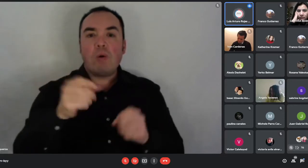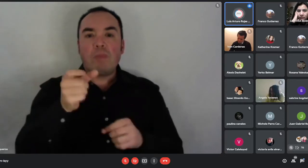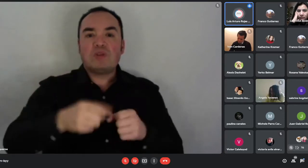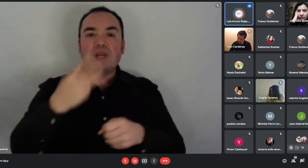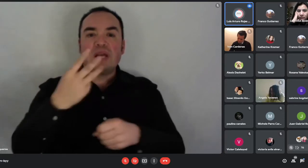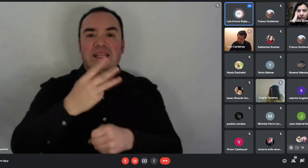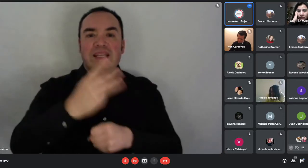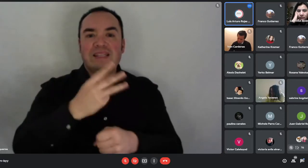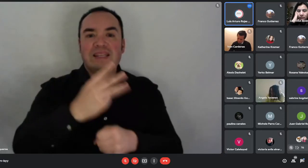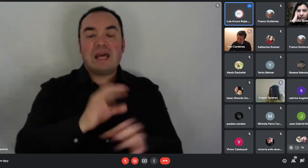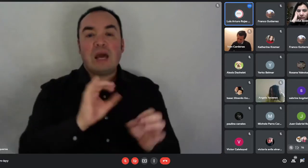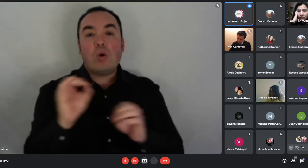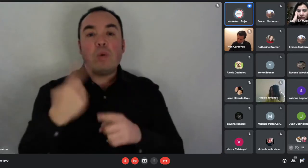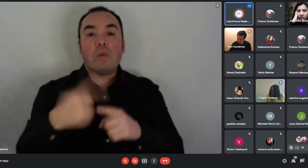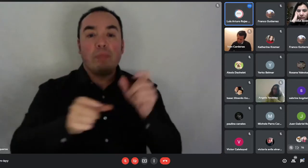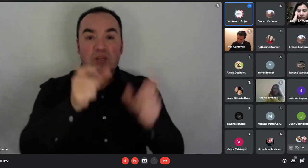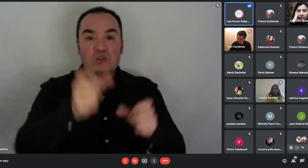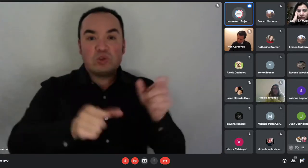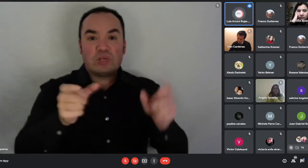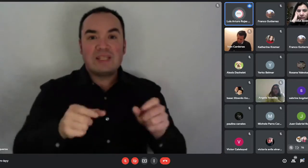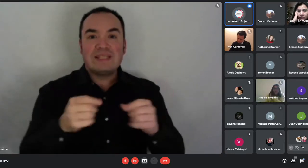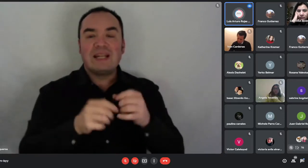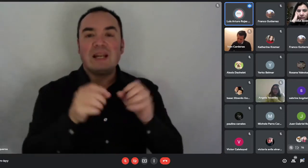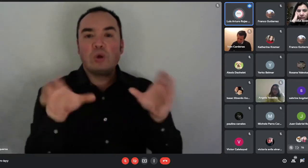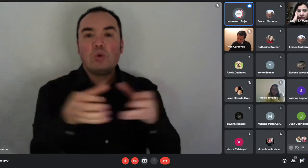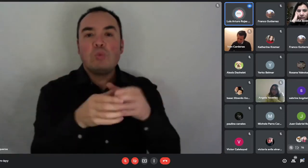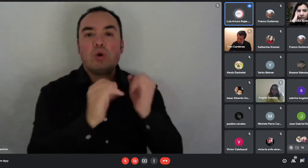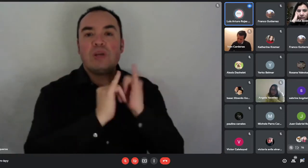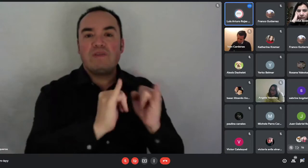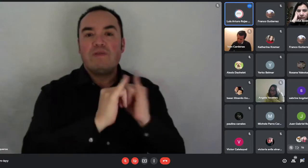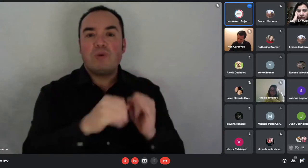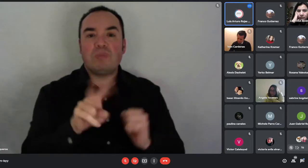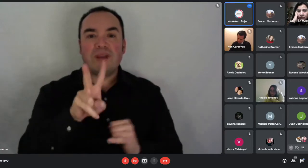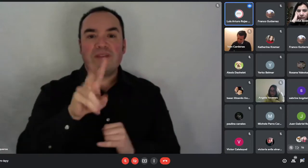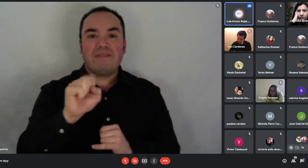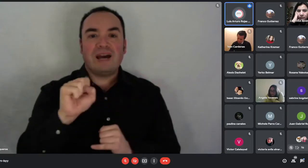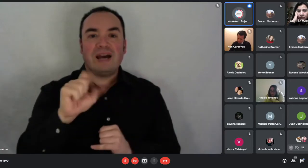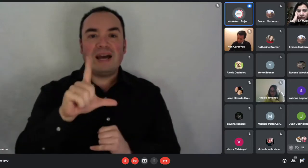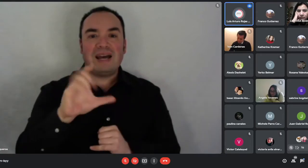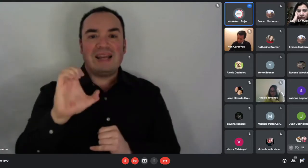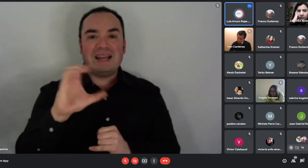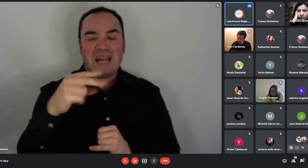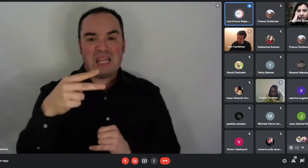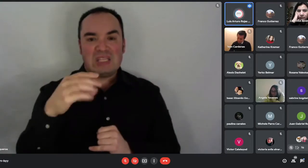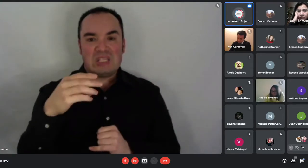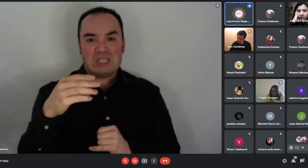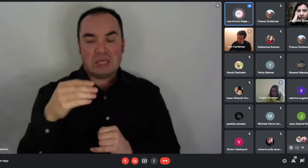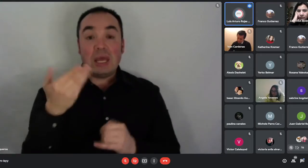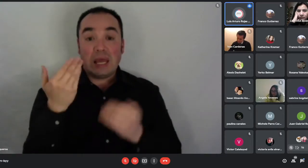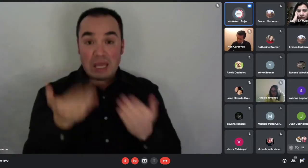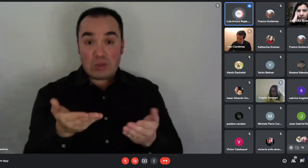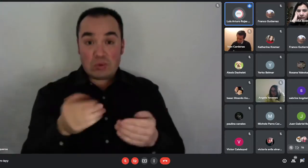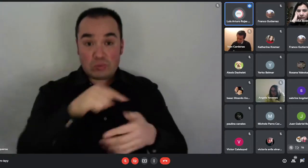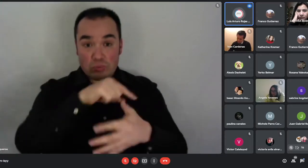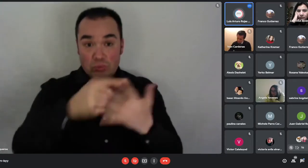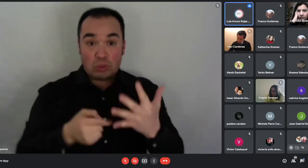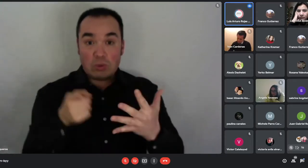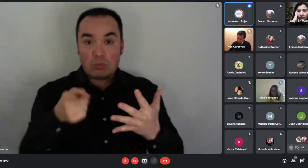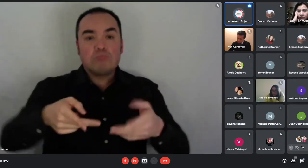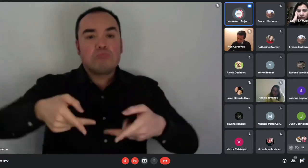lo tanto, en este caso, en estos casos, sí podrían postular de forma individual, por así decirlo, sin la obligación